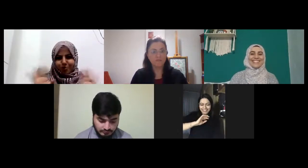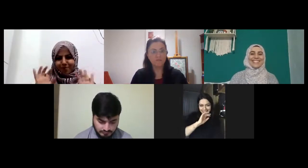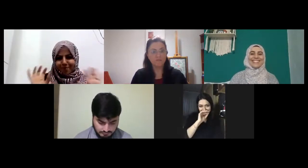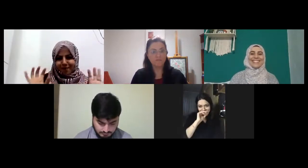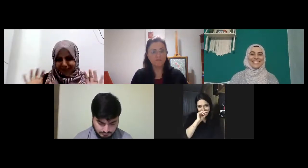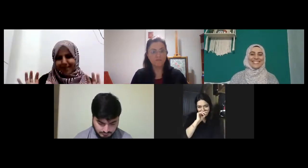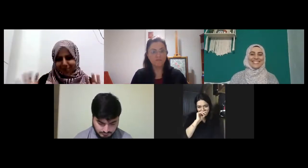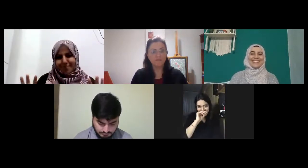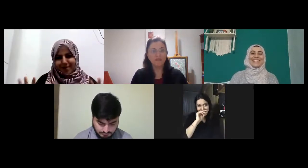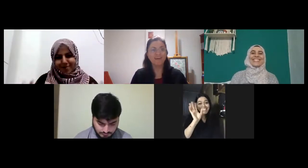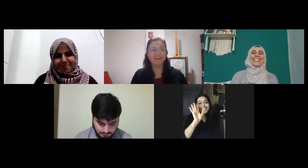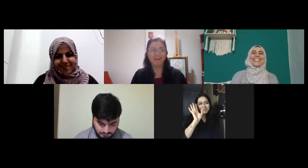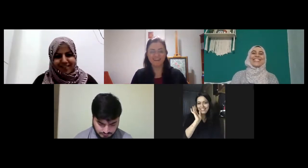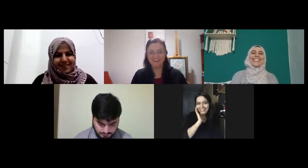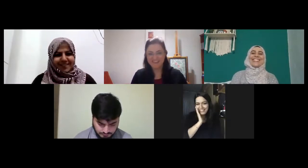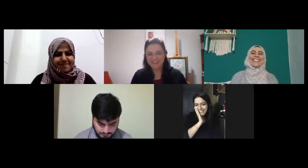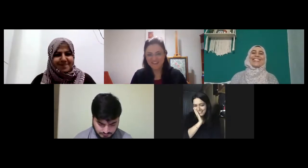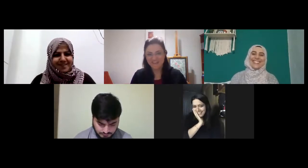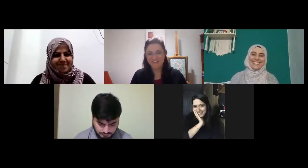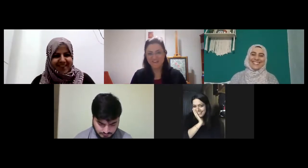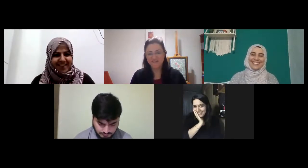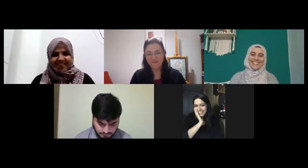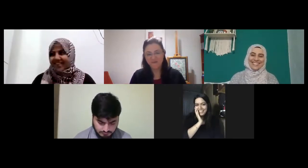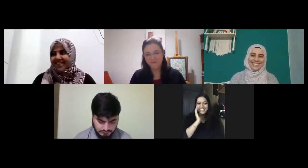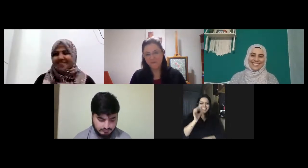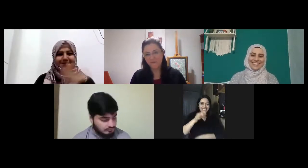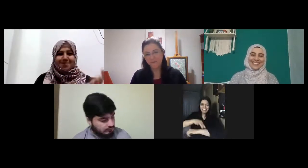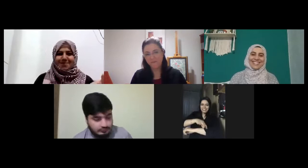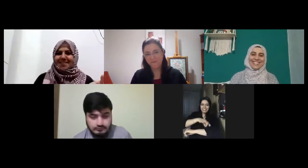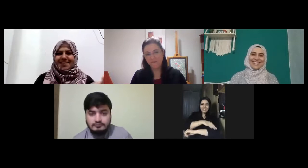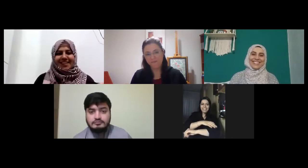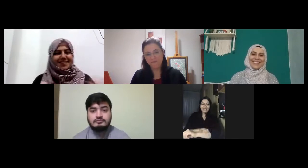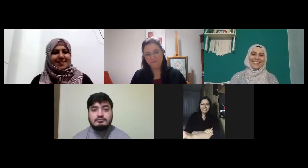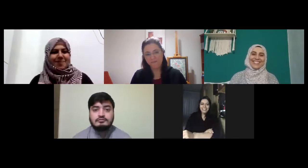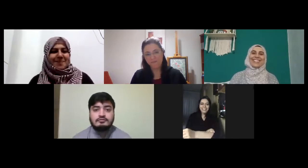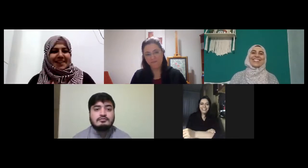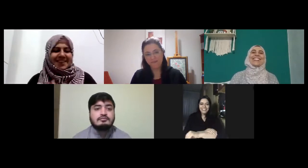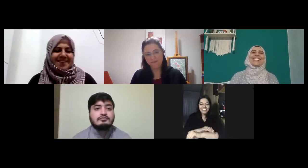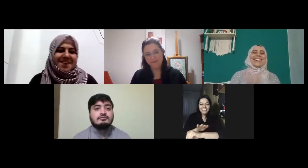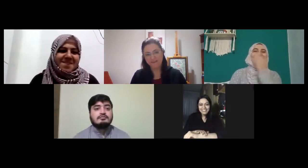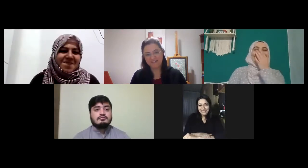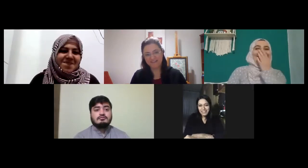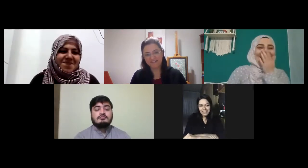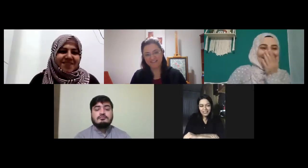sarmak değil onu biliyorum iyidir dil bilgim değil değil şimdi youtube'a çıkacak rezil olmayan hala